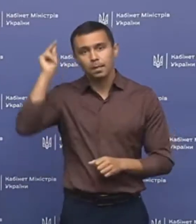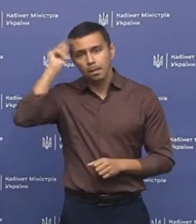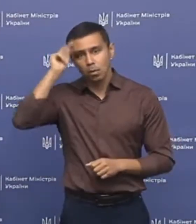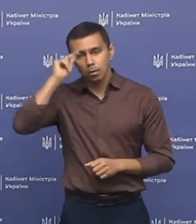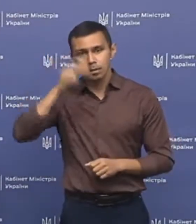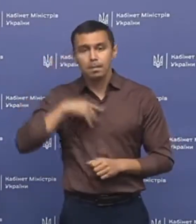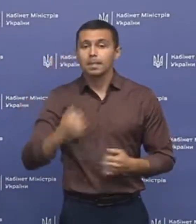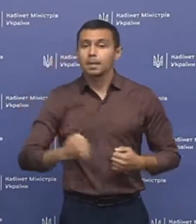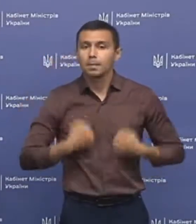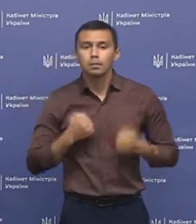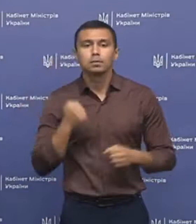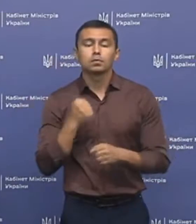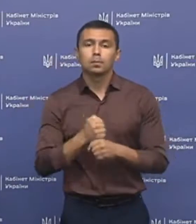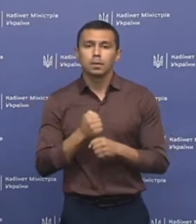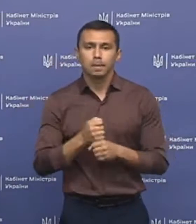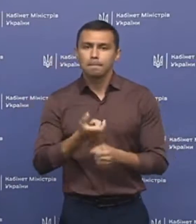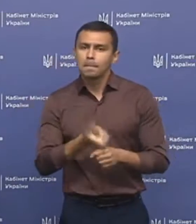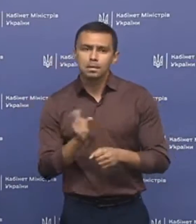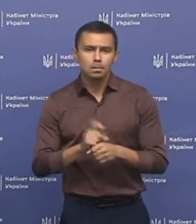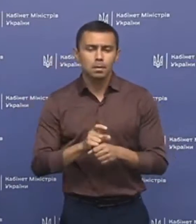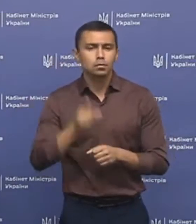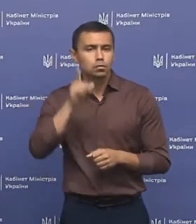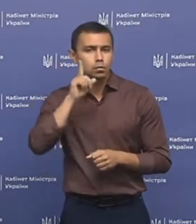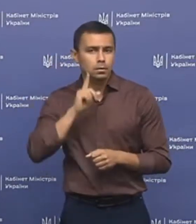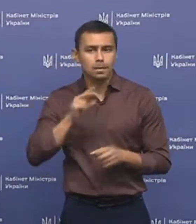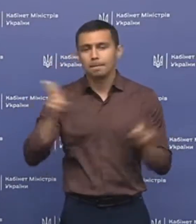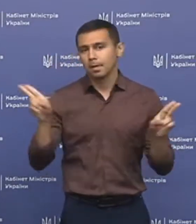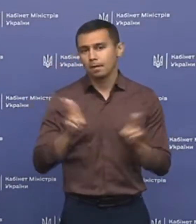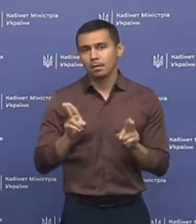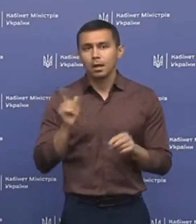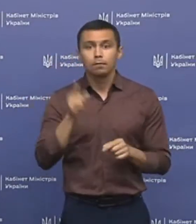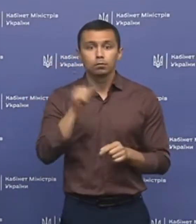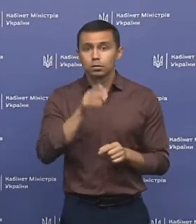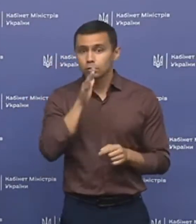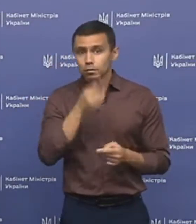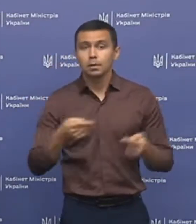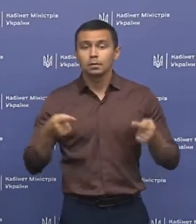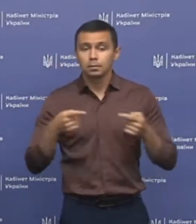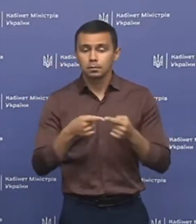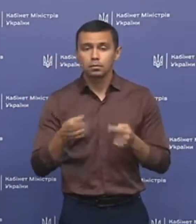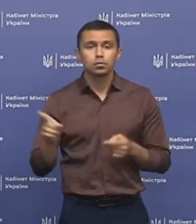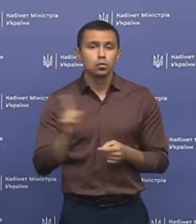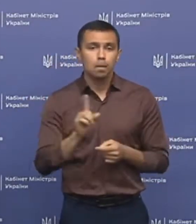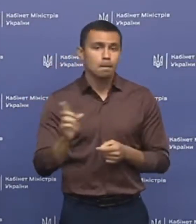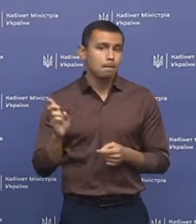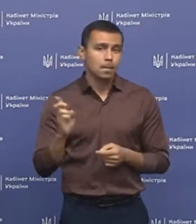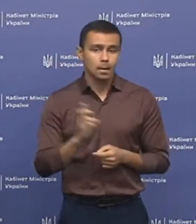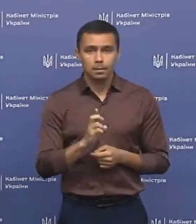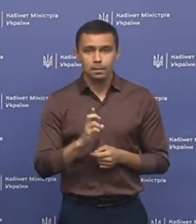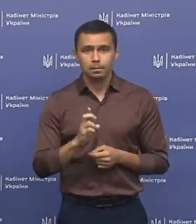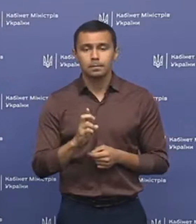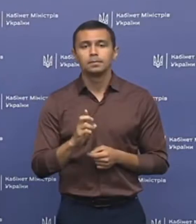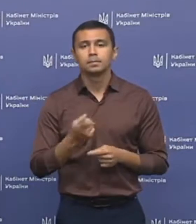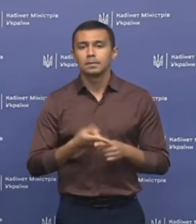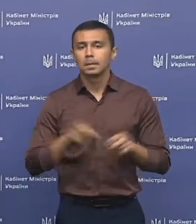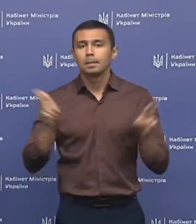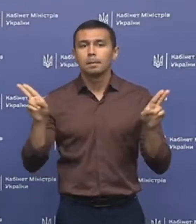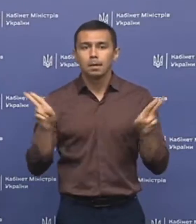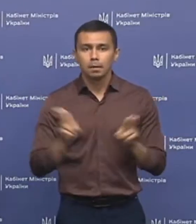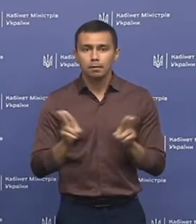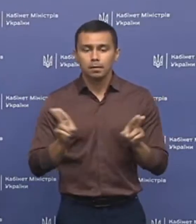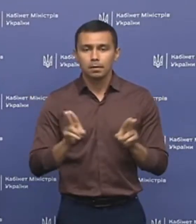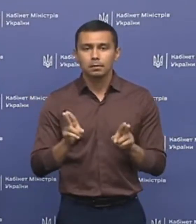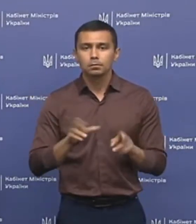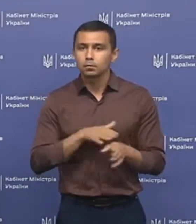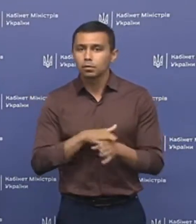науки. Ми намагаємося зробити максимально зручні правила, але в той же час, щоб ці правила